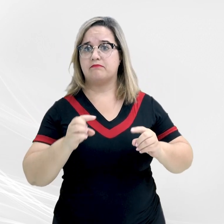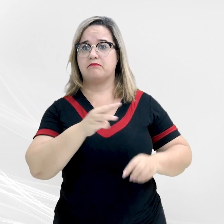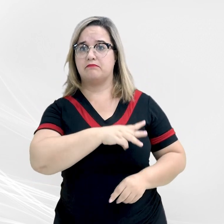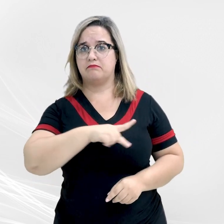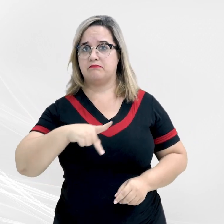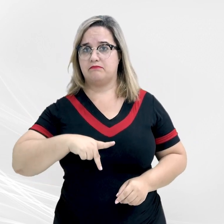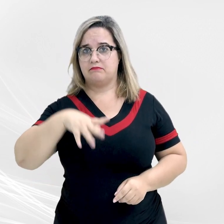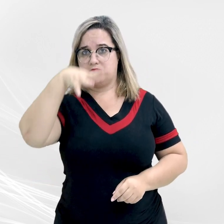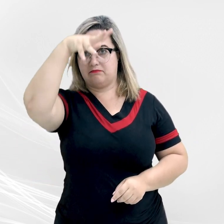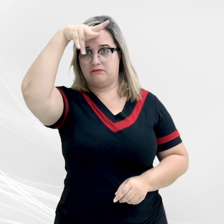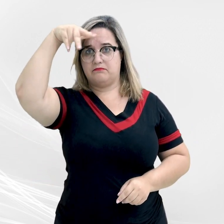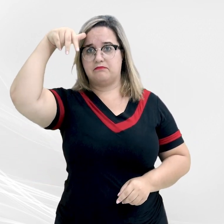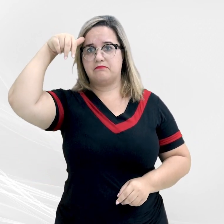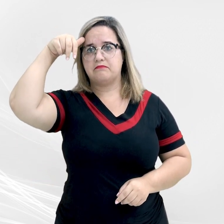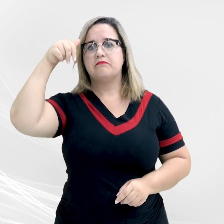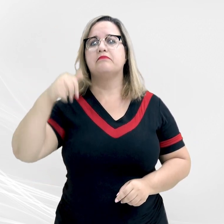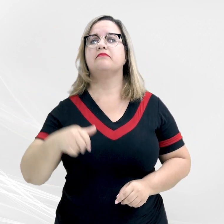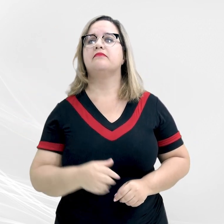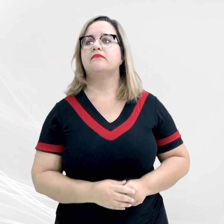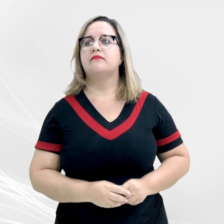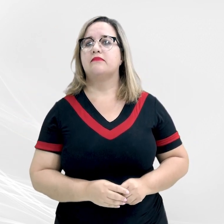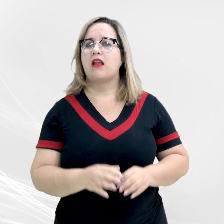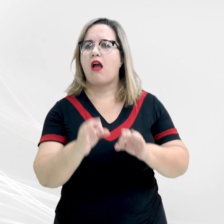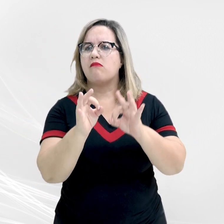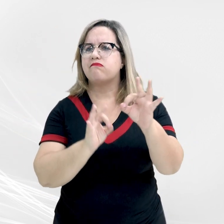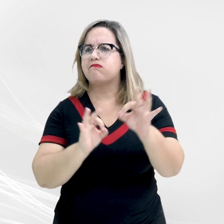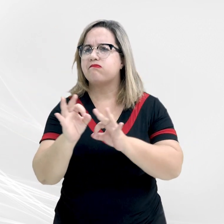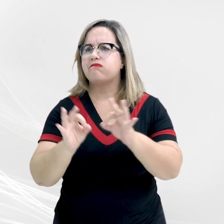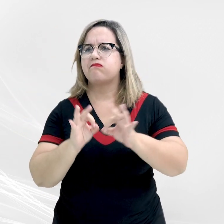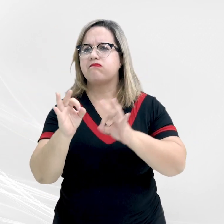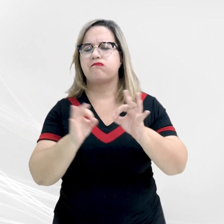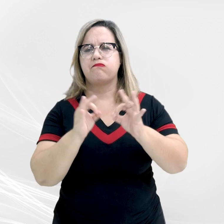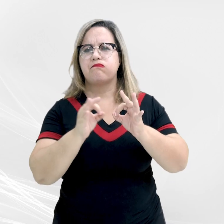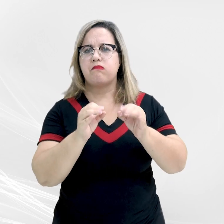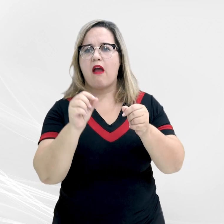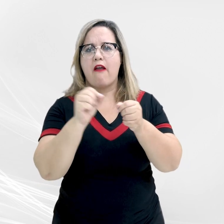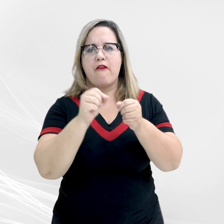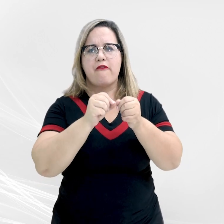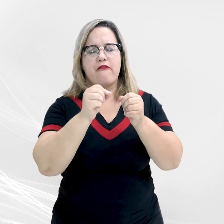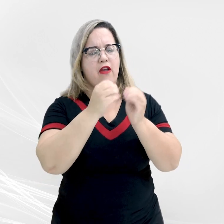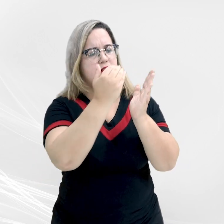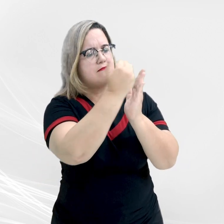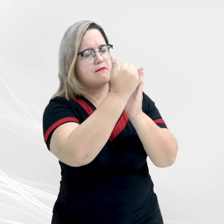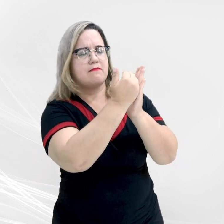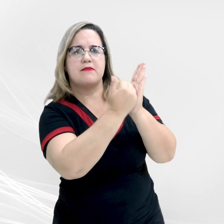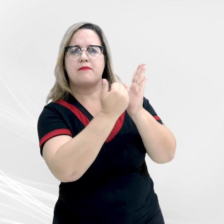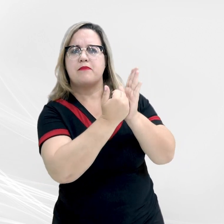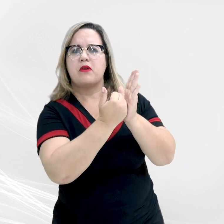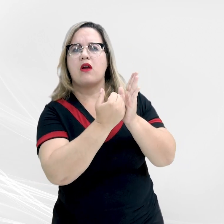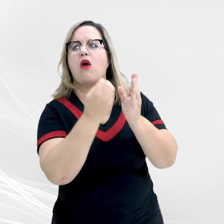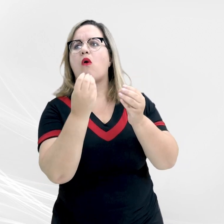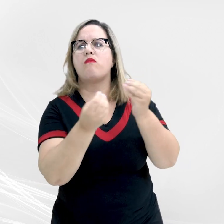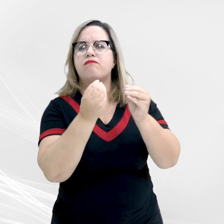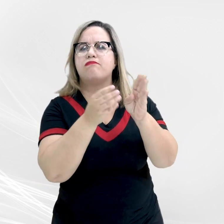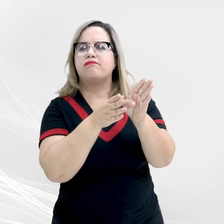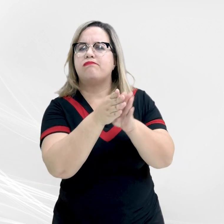Ministério Público do Estado de Mato Grosso organizaram e produziram o roteiro Orientação às